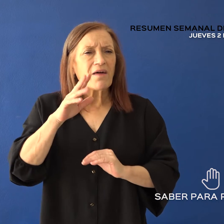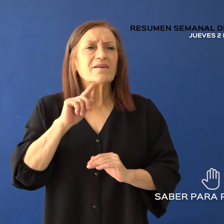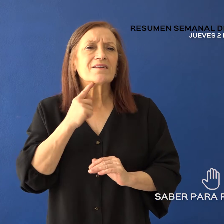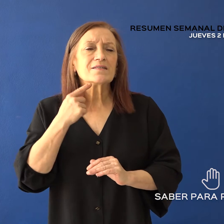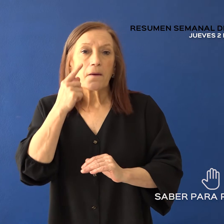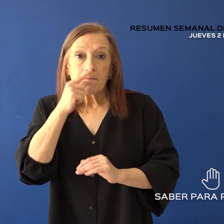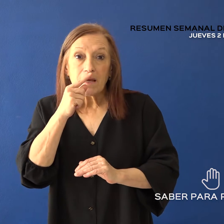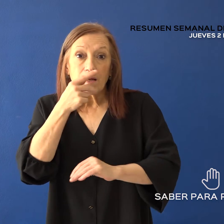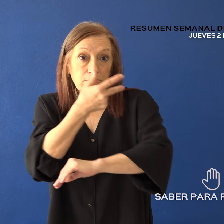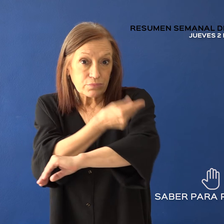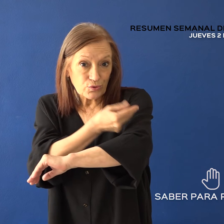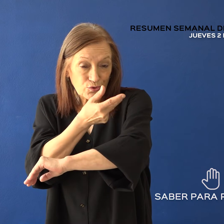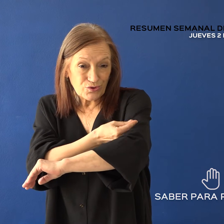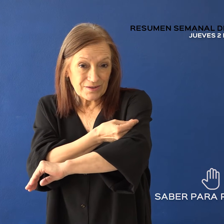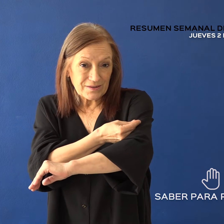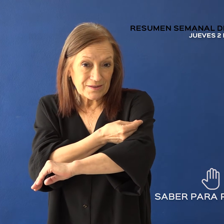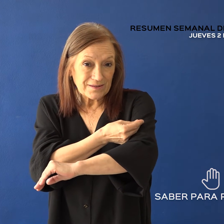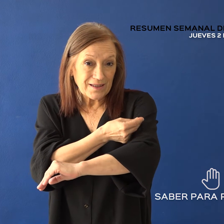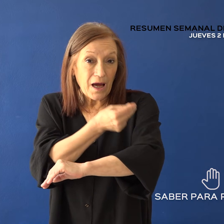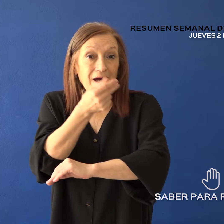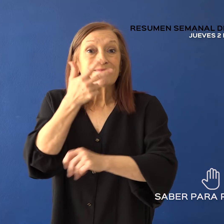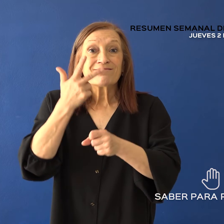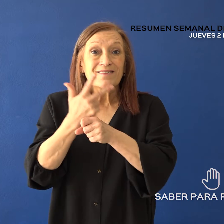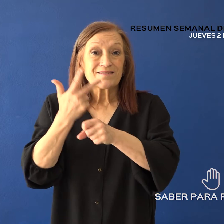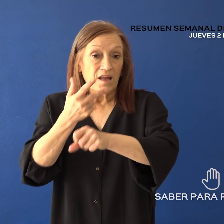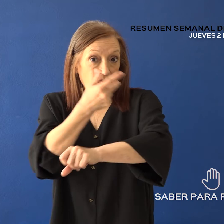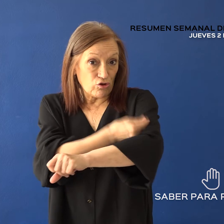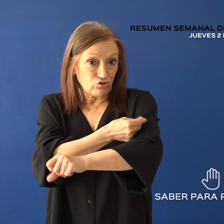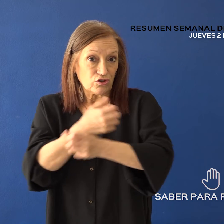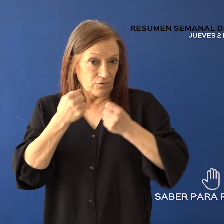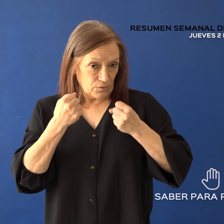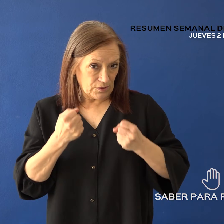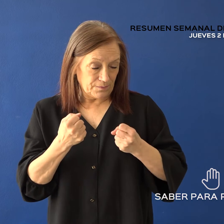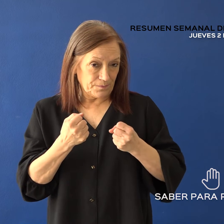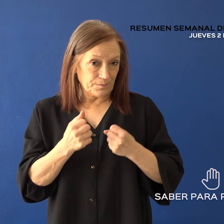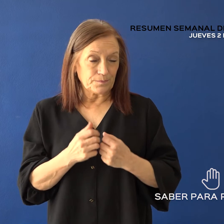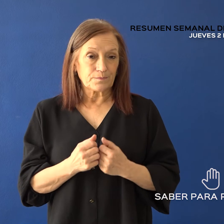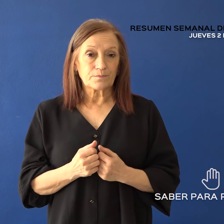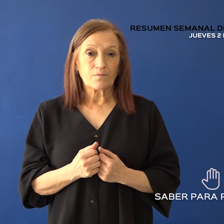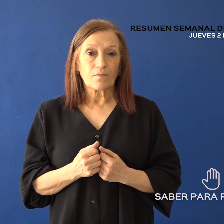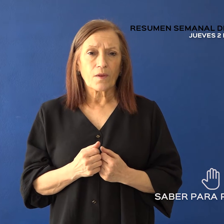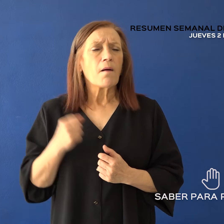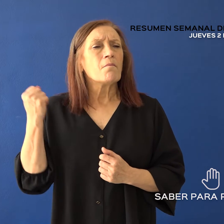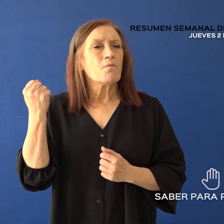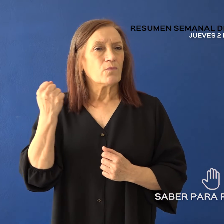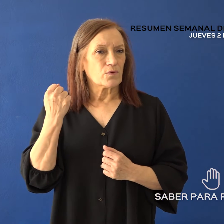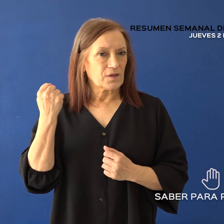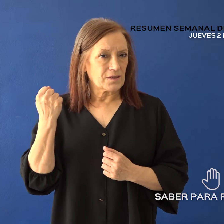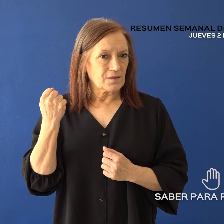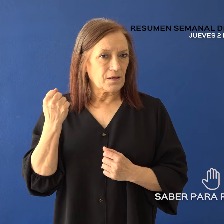.000 dosis aplicadas de terceras dosis o dosis adicional. Es fundamental para disminuir